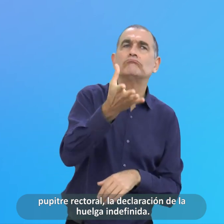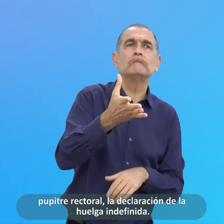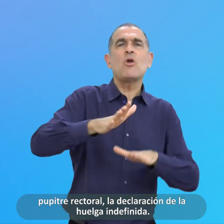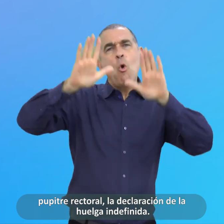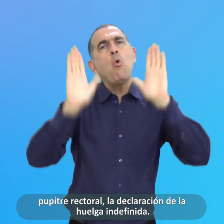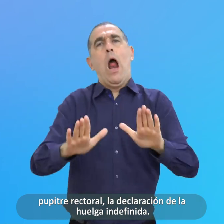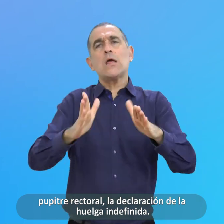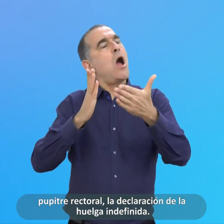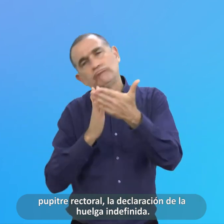Indefinida